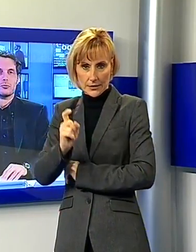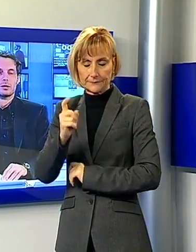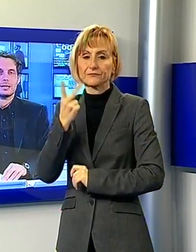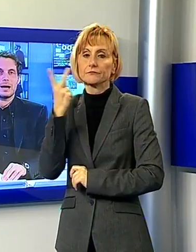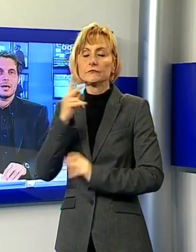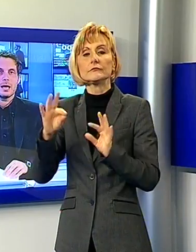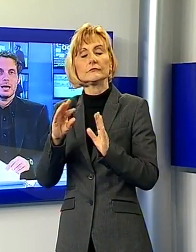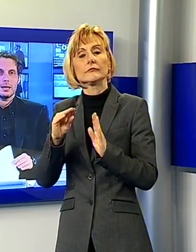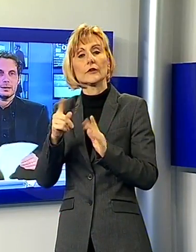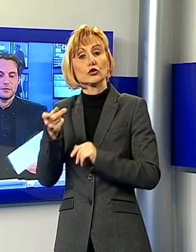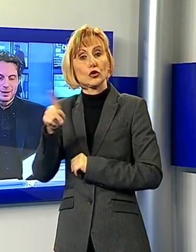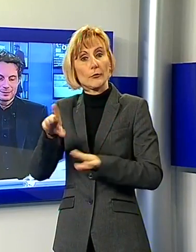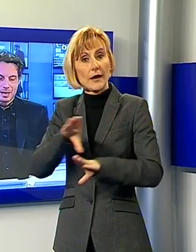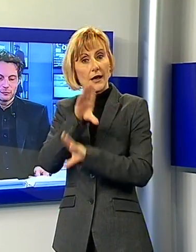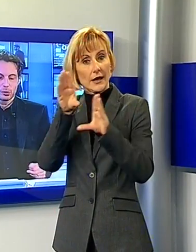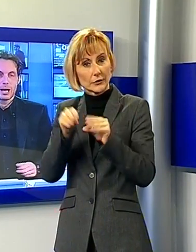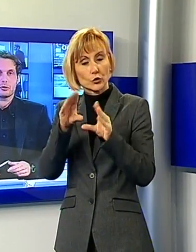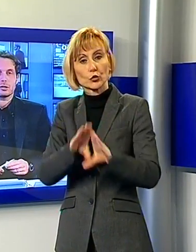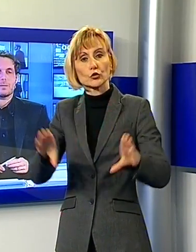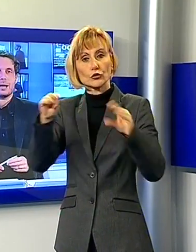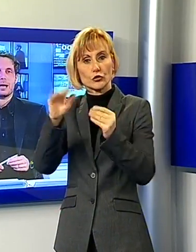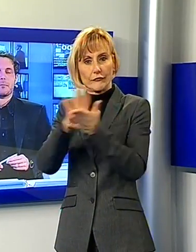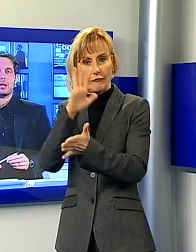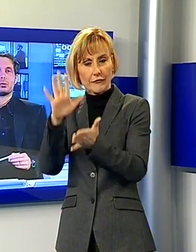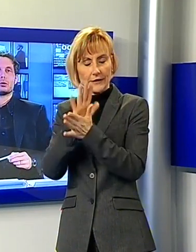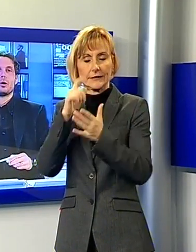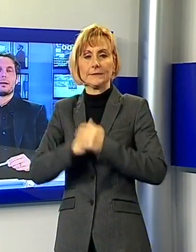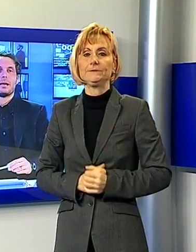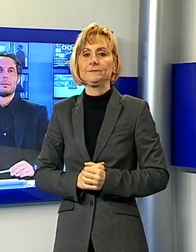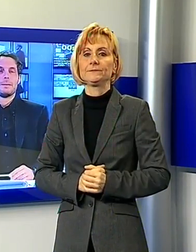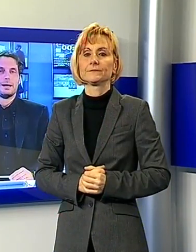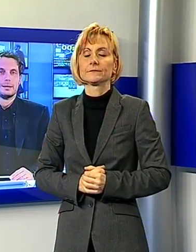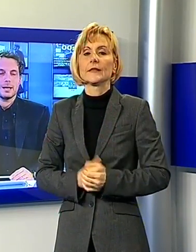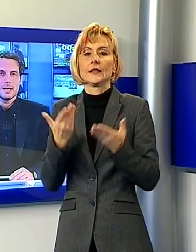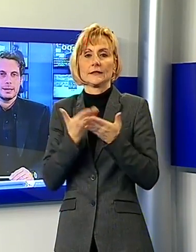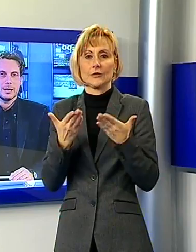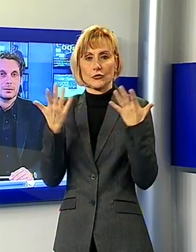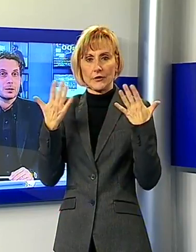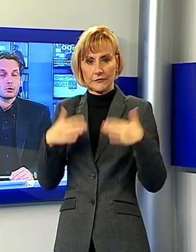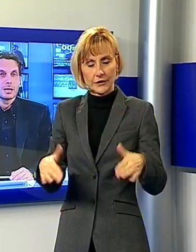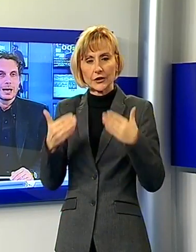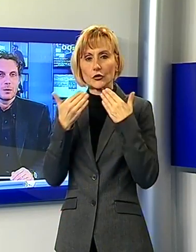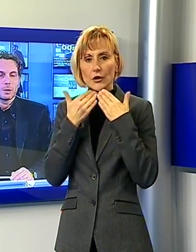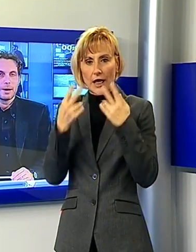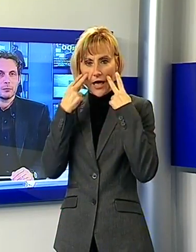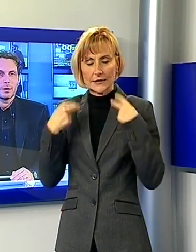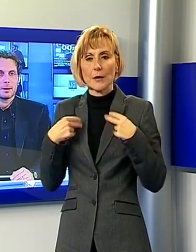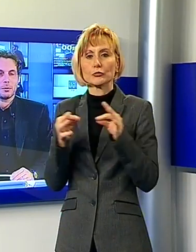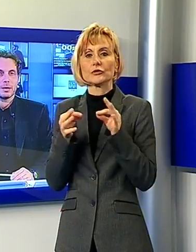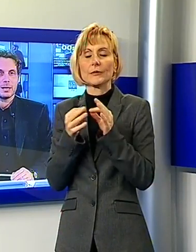giornata di festa a Fornaci di Varga è tutto per la prima parte del telegiornale una pausa e poi la